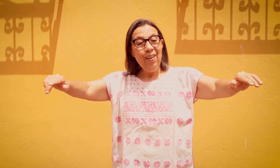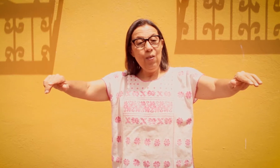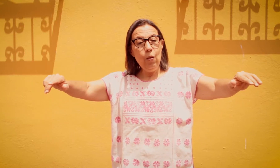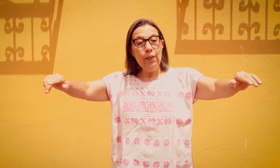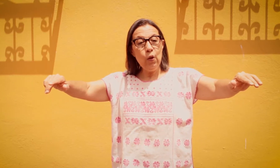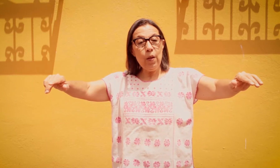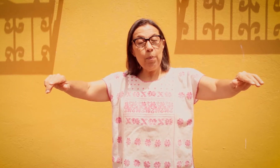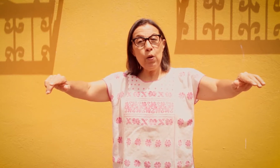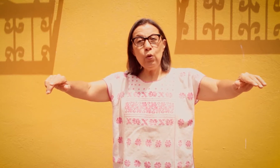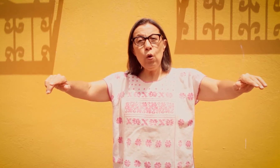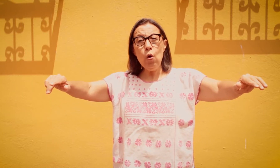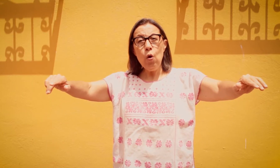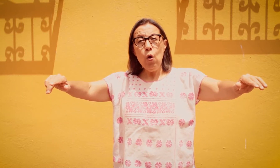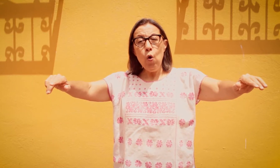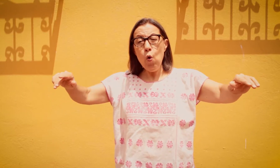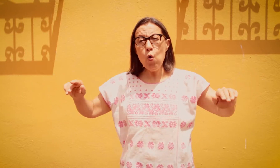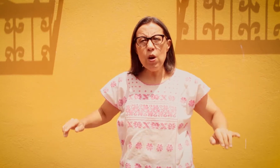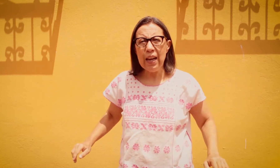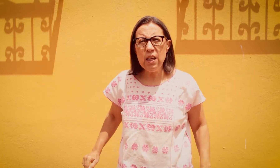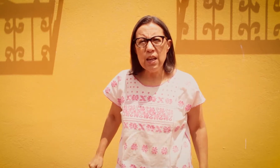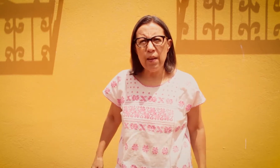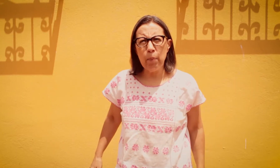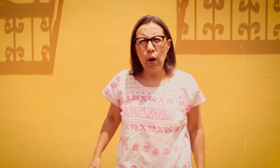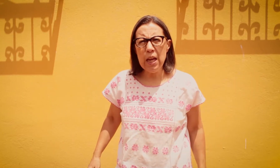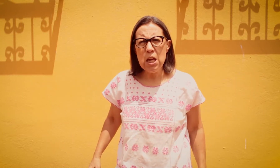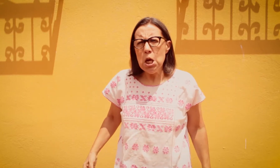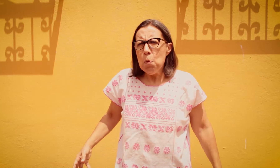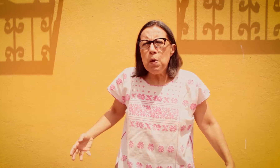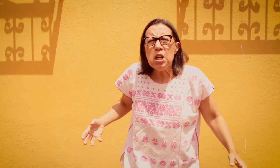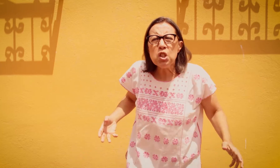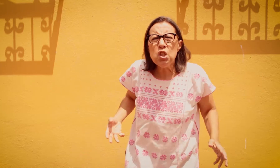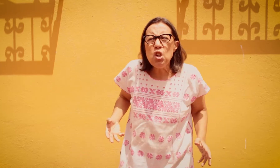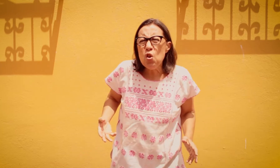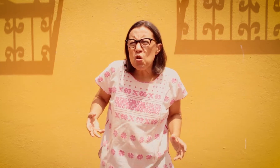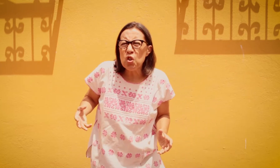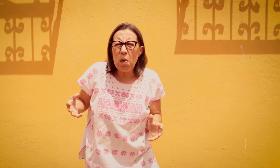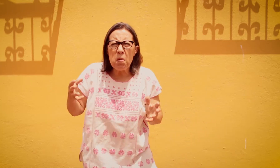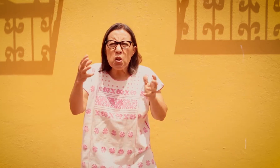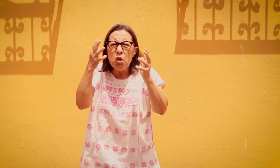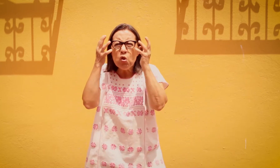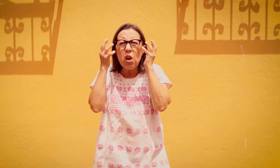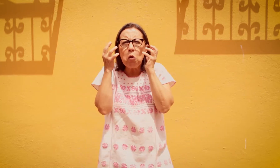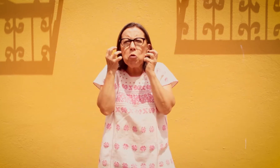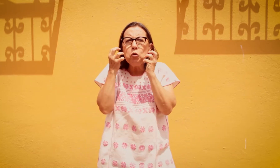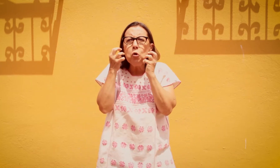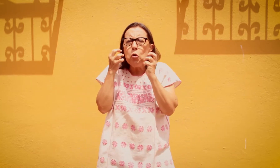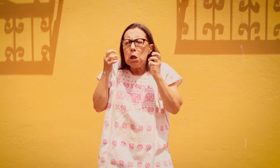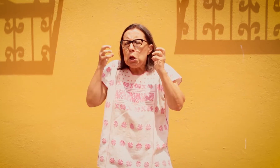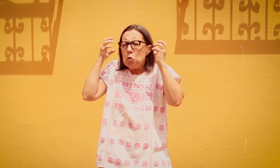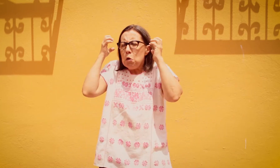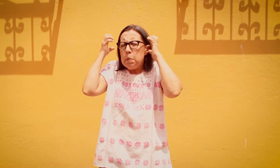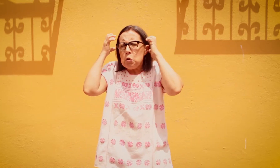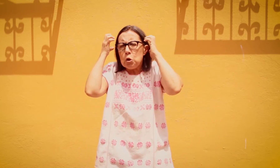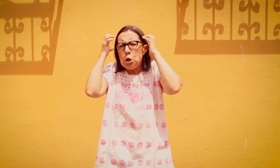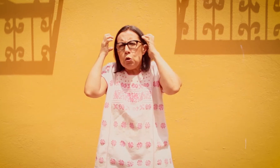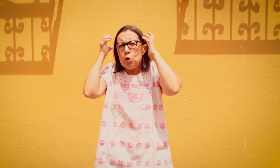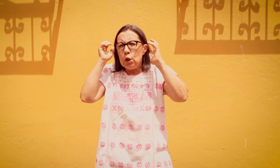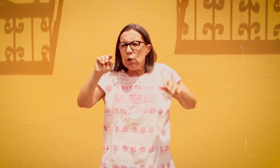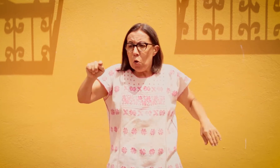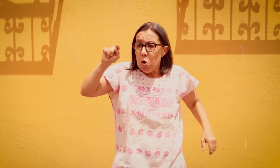Cuando de pronto una niña de por ahí, preciosa, preciosa, color chocolate con el pelo chinito, chinito.